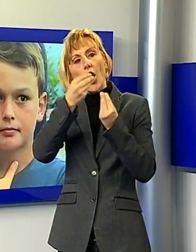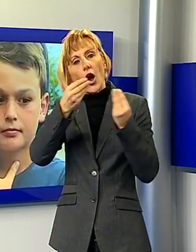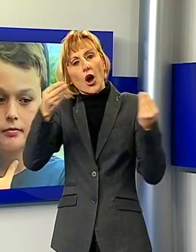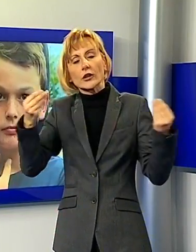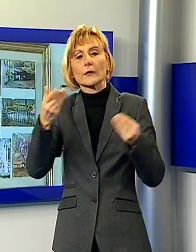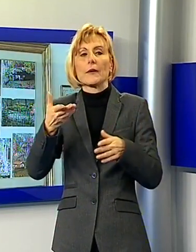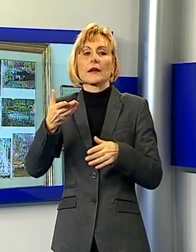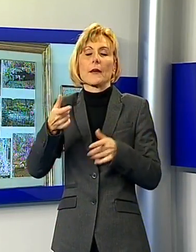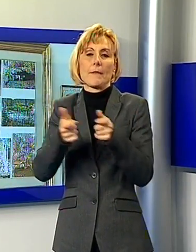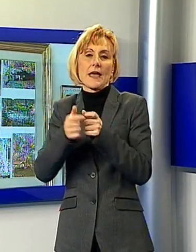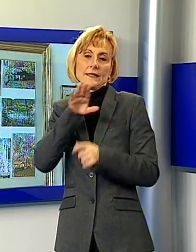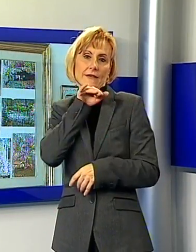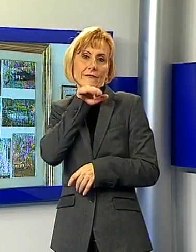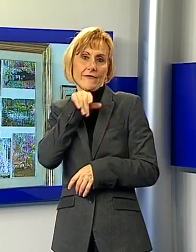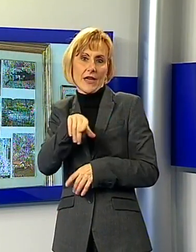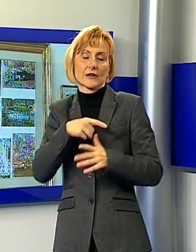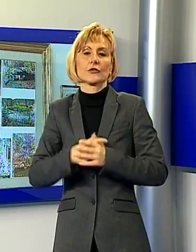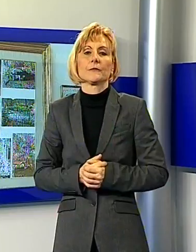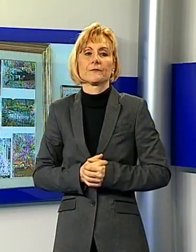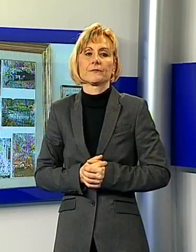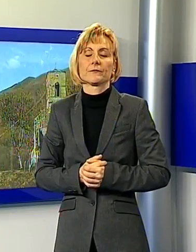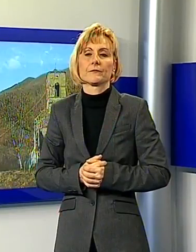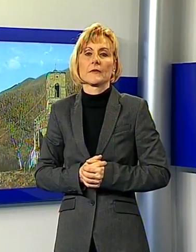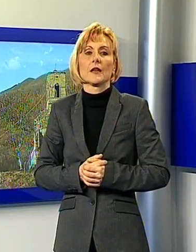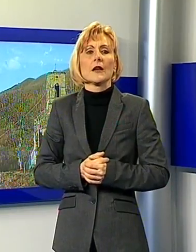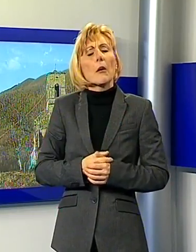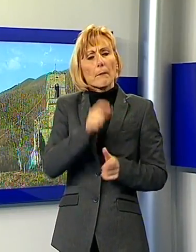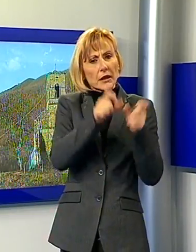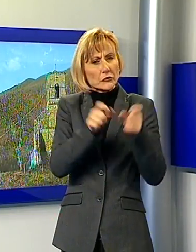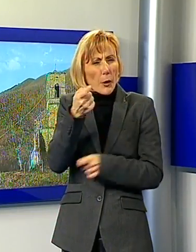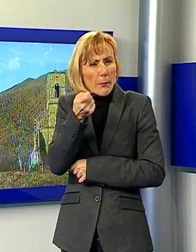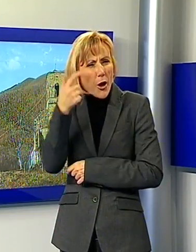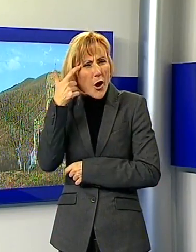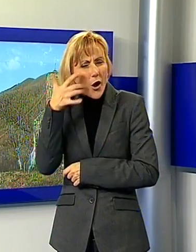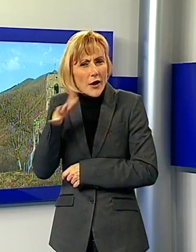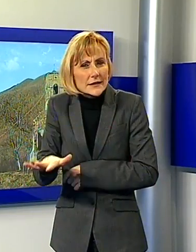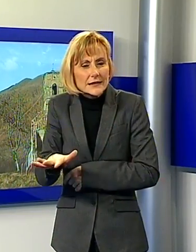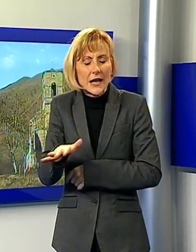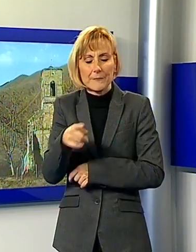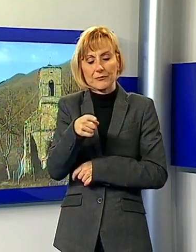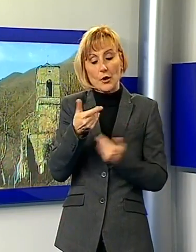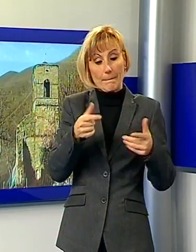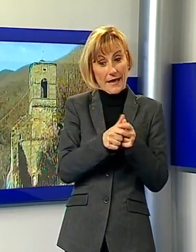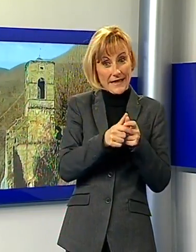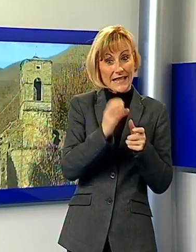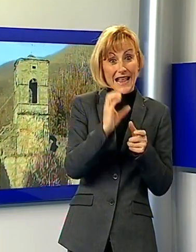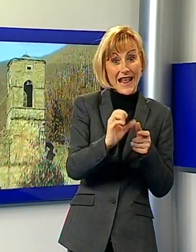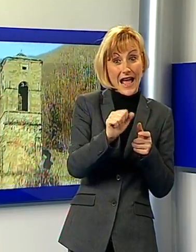Infatti in pochi sanno che a poche centinaia di metri dall'attuale Caprignana si trova Caprignana Vecchia